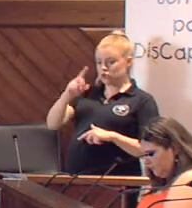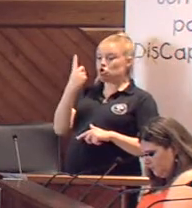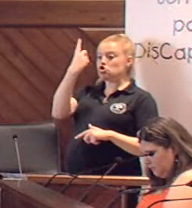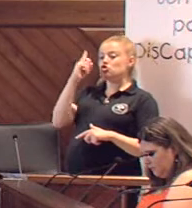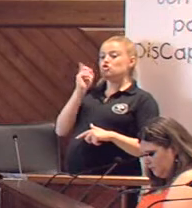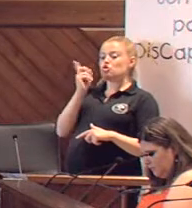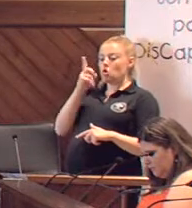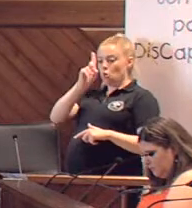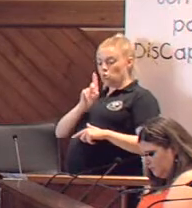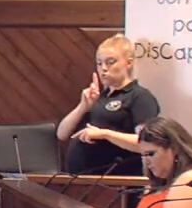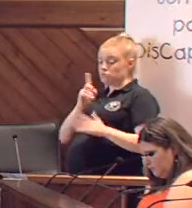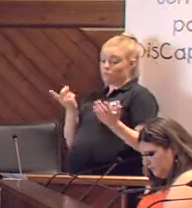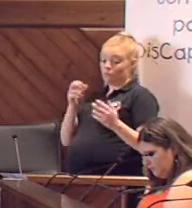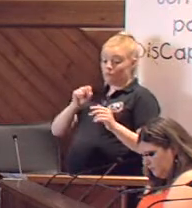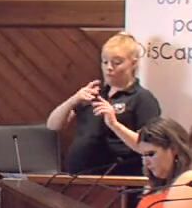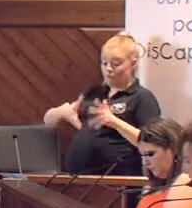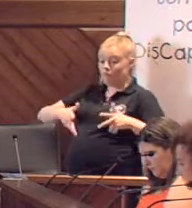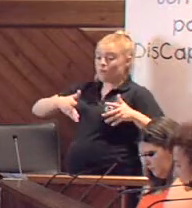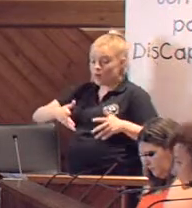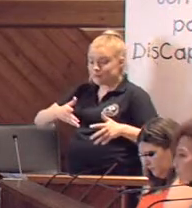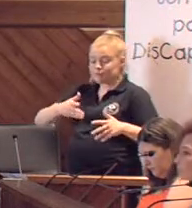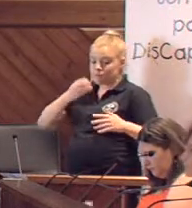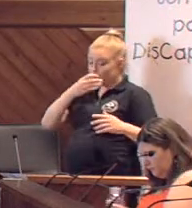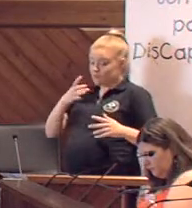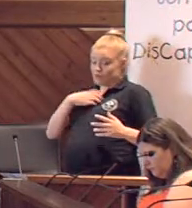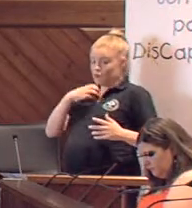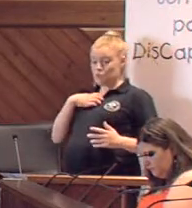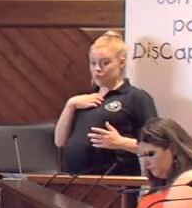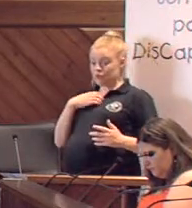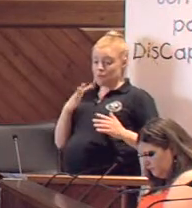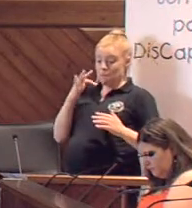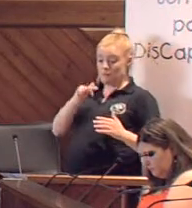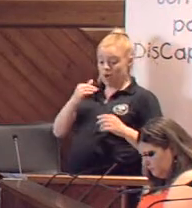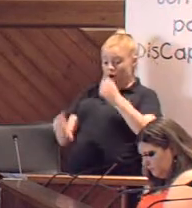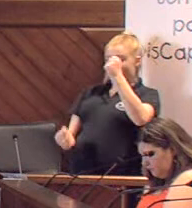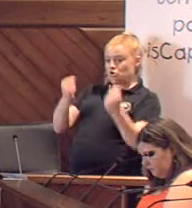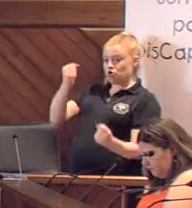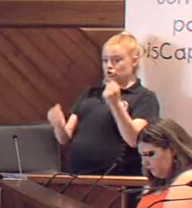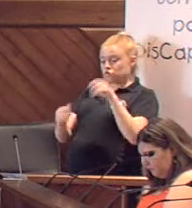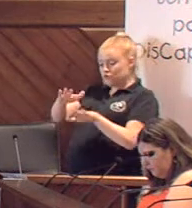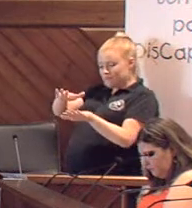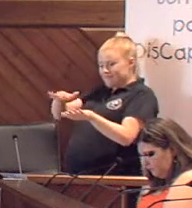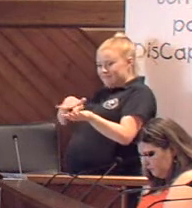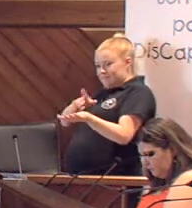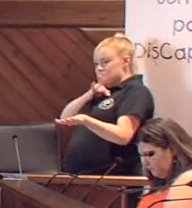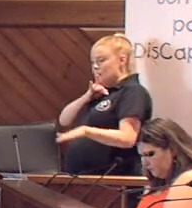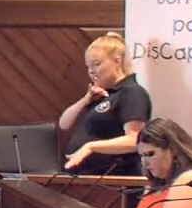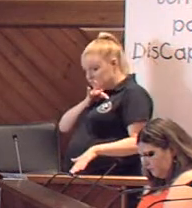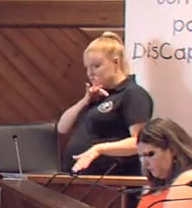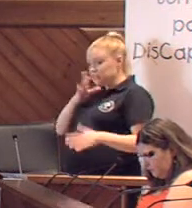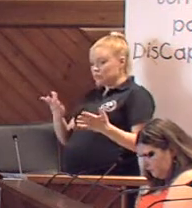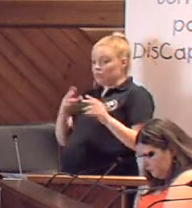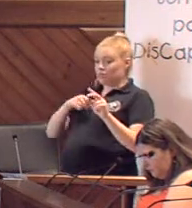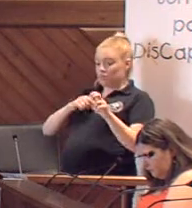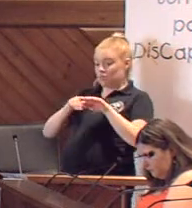lo cual nos impide pasear correctamente. A esto sumamos que algunos coches aparcan incorrectamente, invadiendo